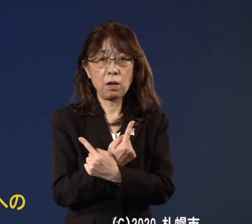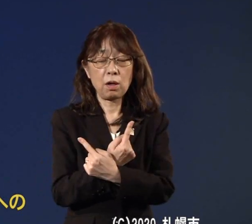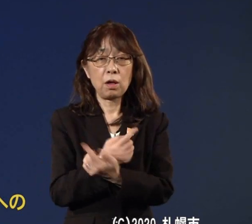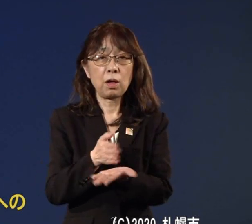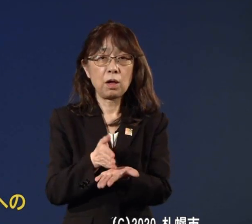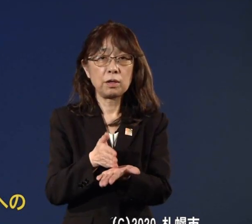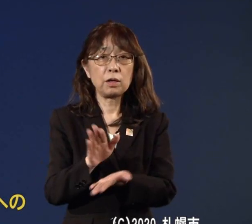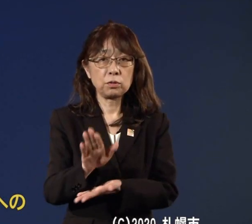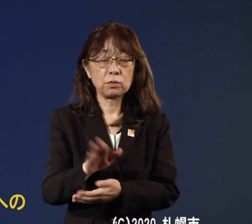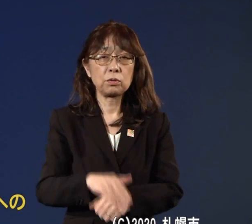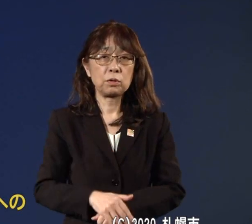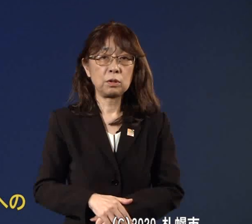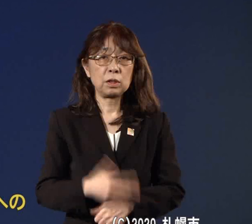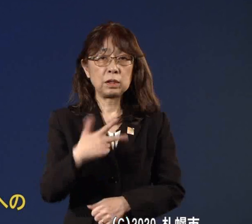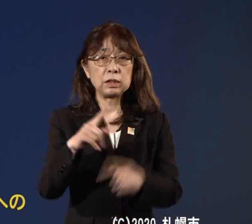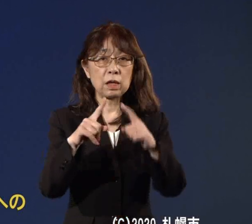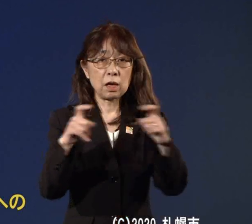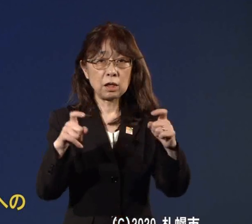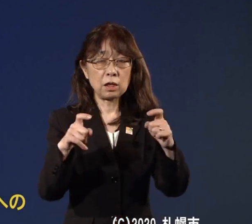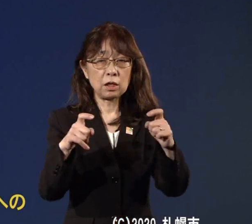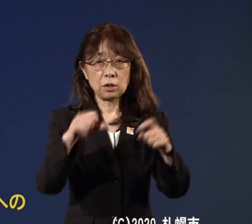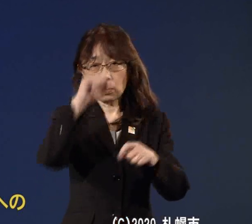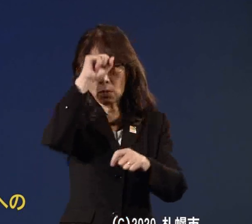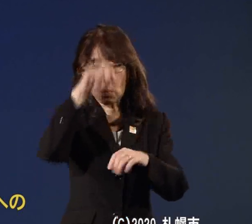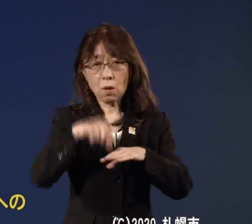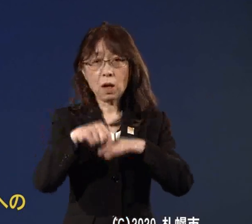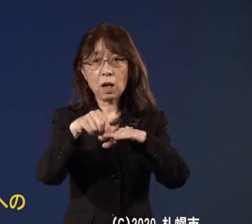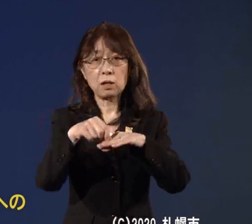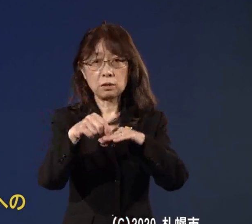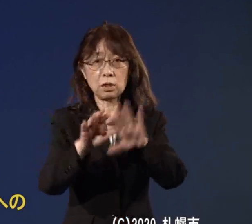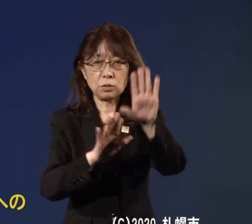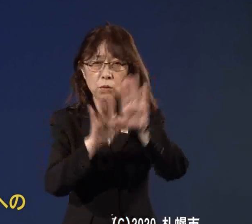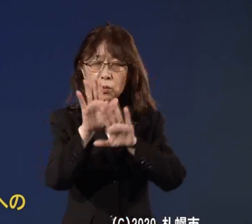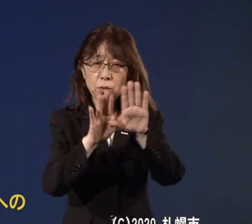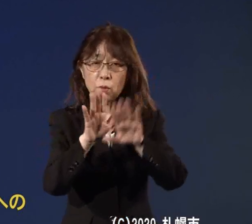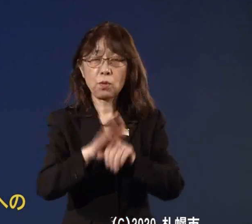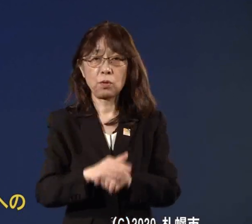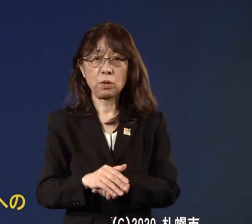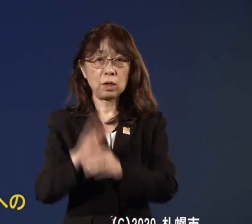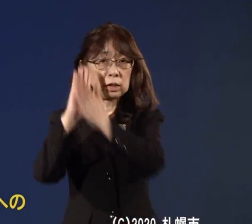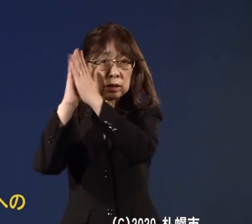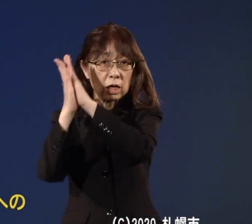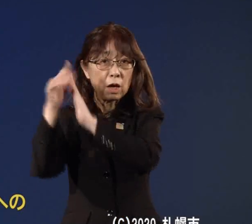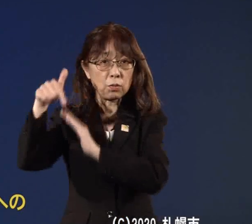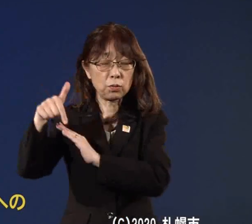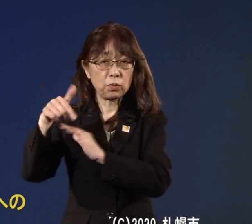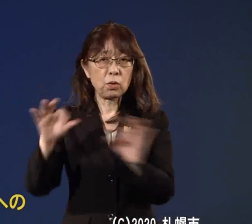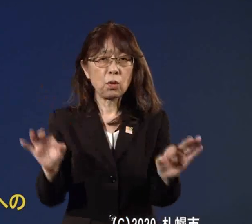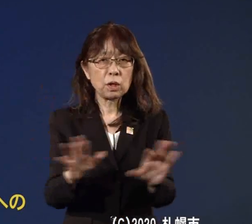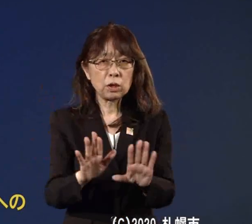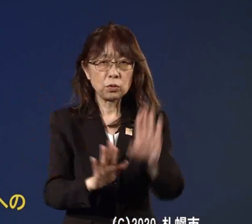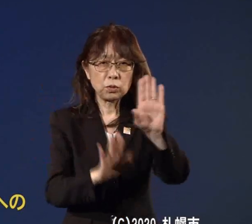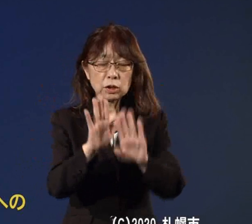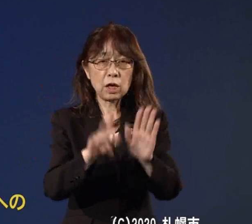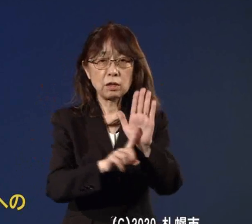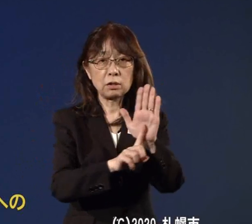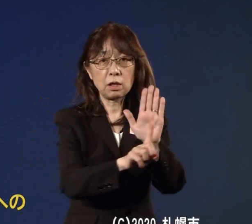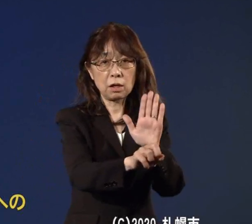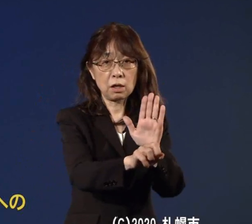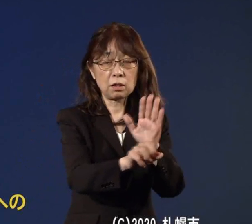市内の感染状況につきましては政府による緊急事態宣言が行われました4月7